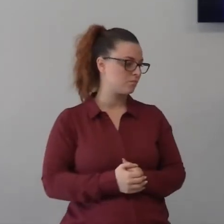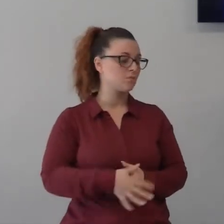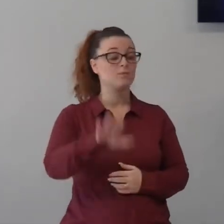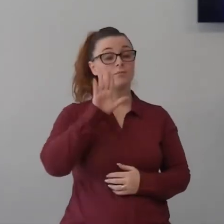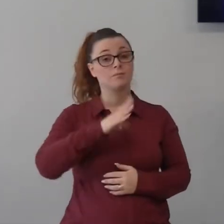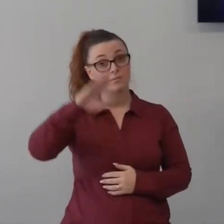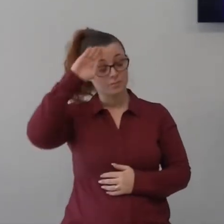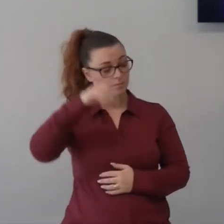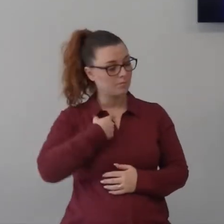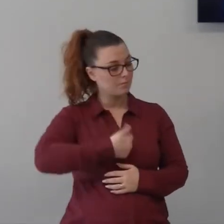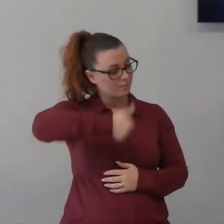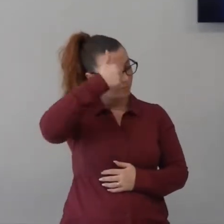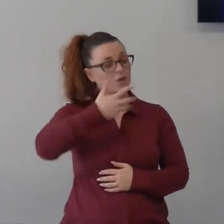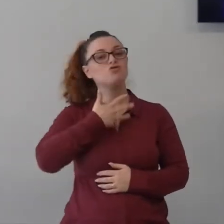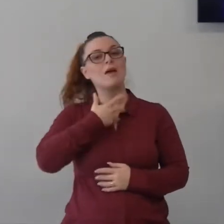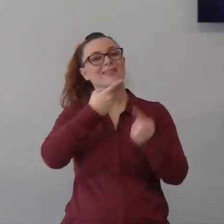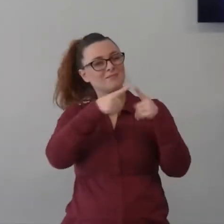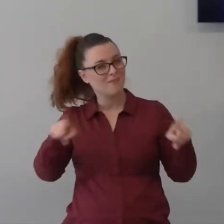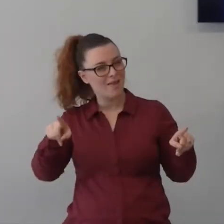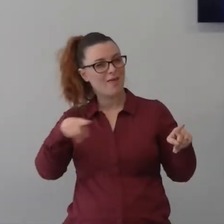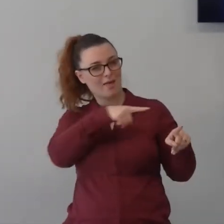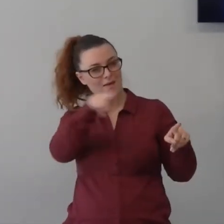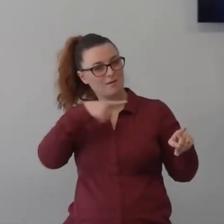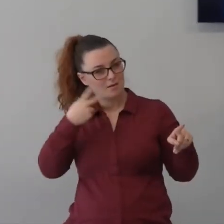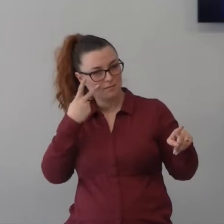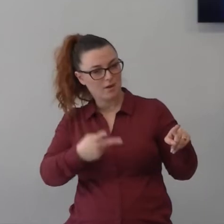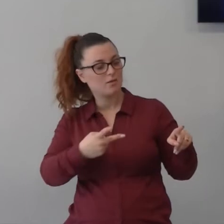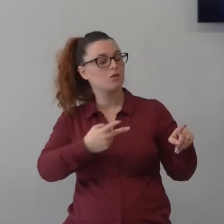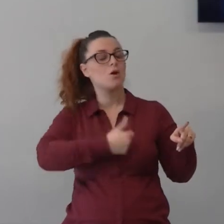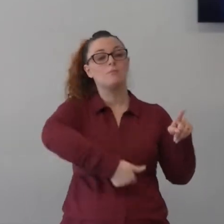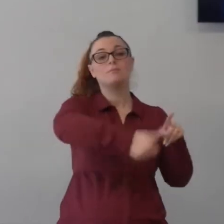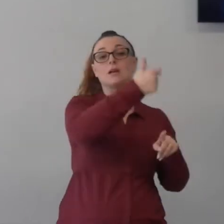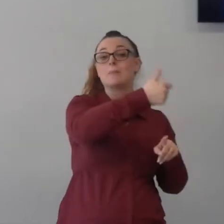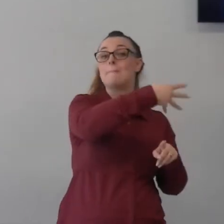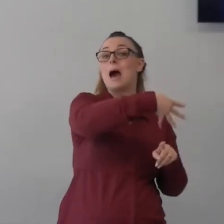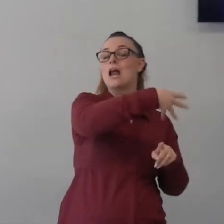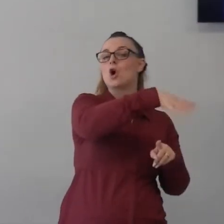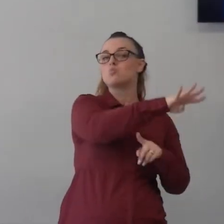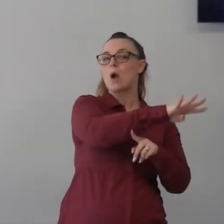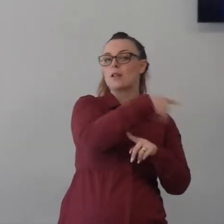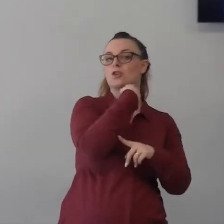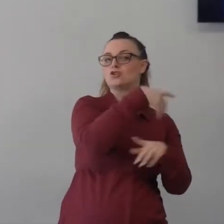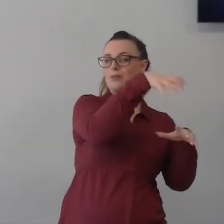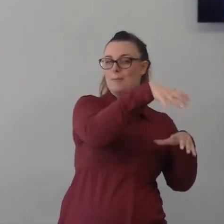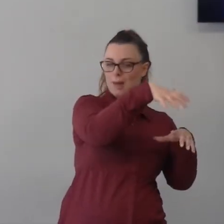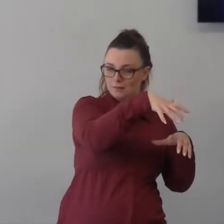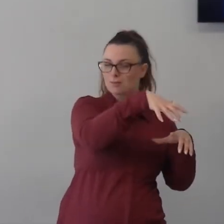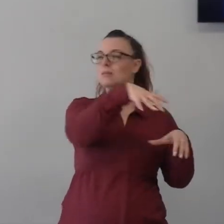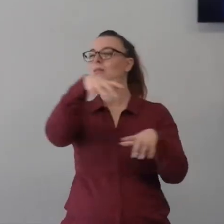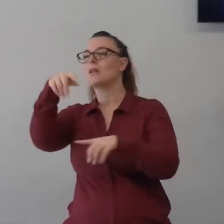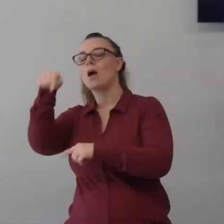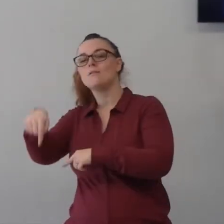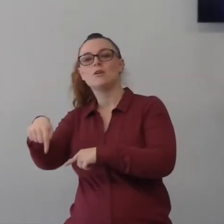differenza tra la tempesta di Marco 4 e la tempesta di Marco 6 una